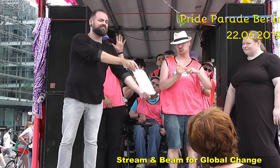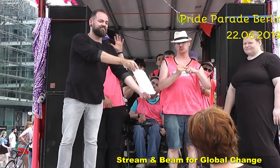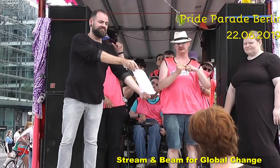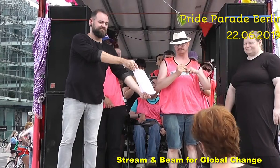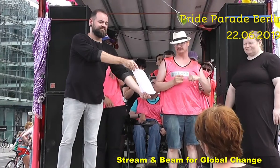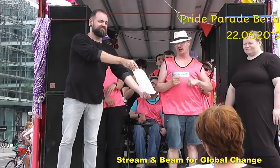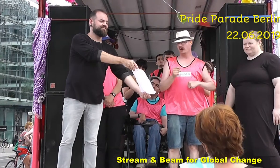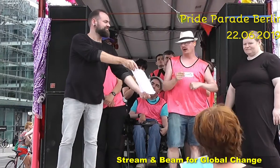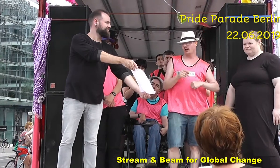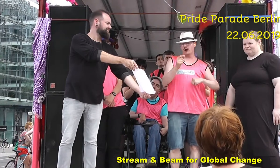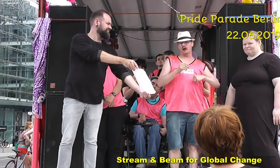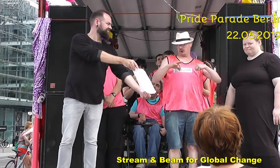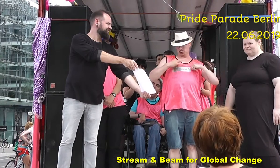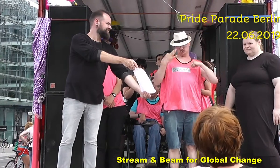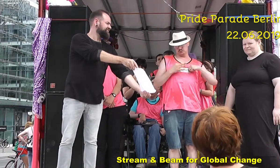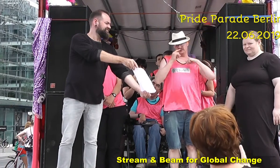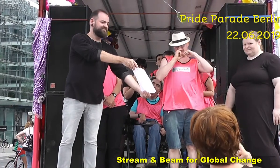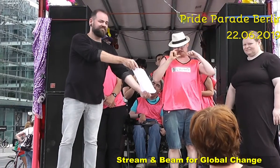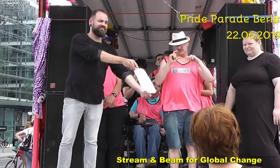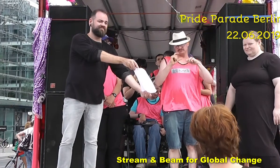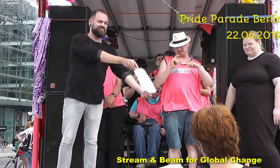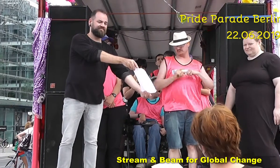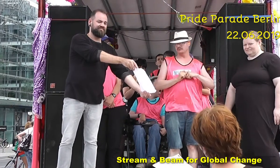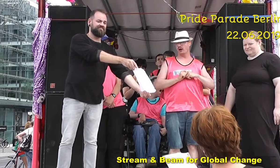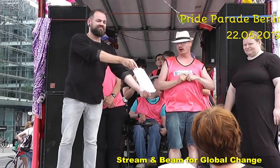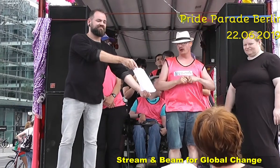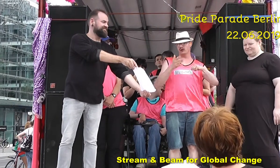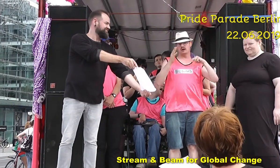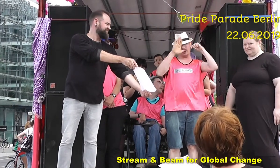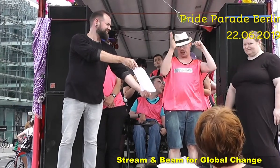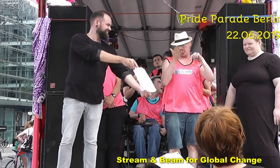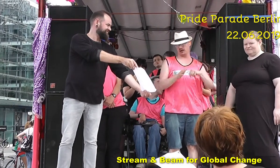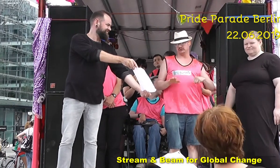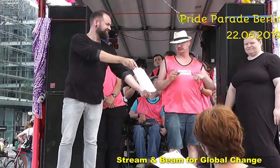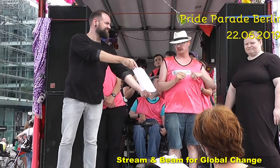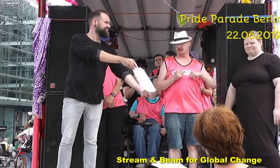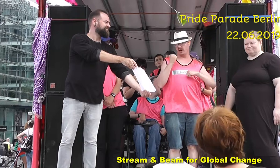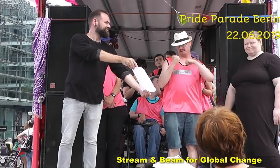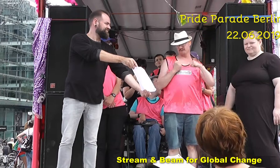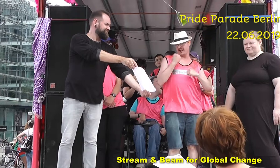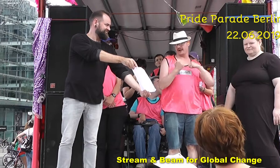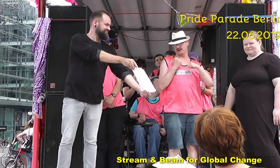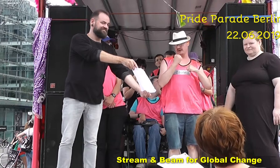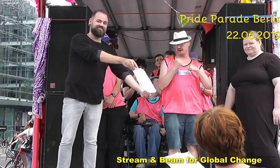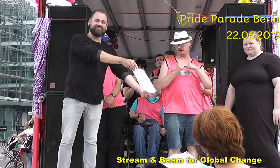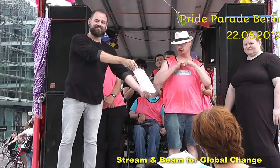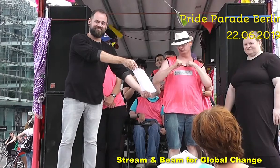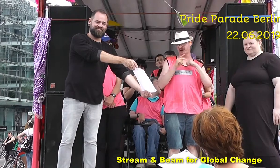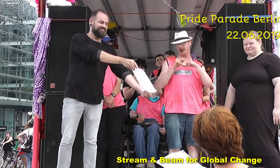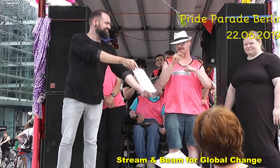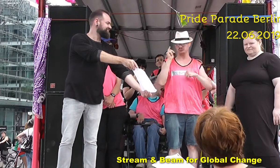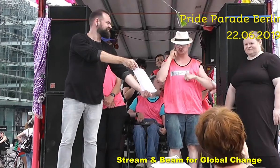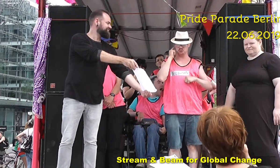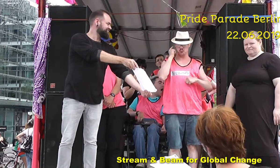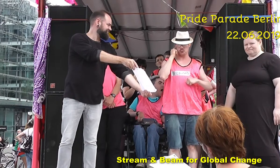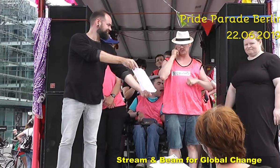du sollst dünn sein, du sollst schnell gehen, hören,